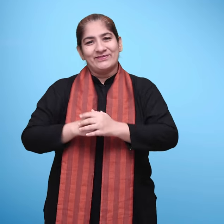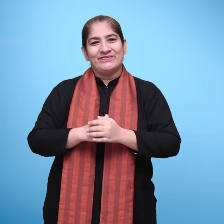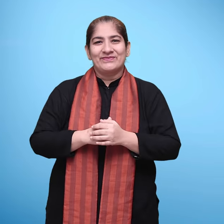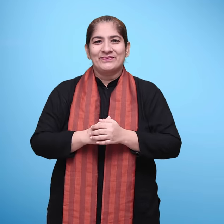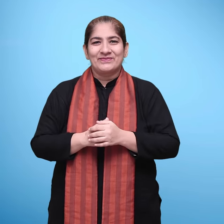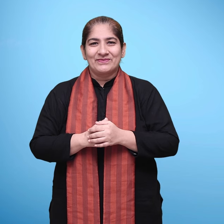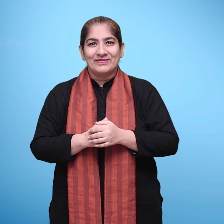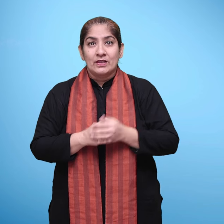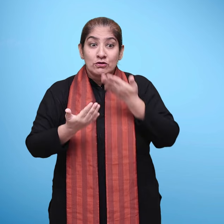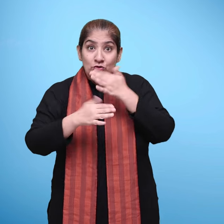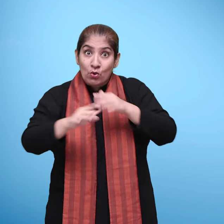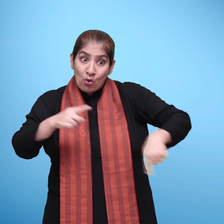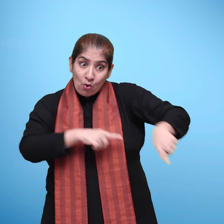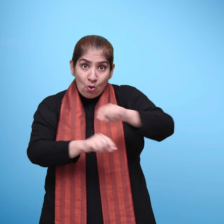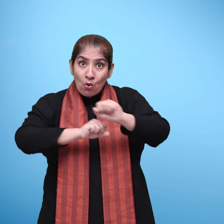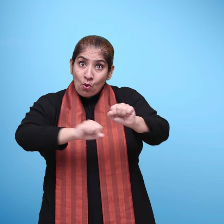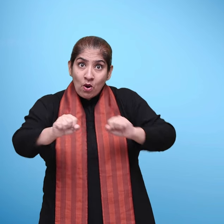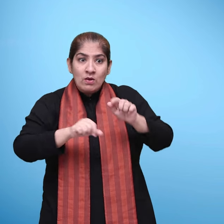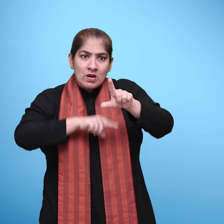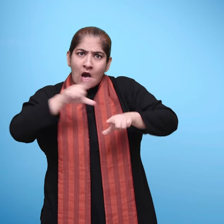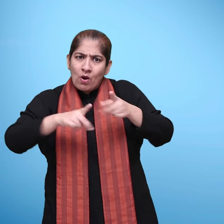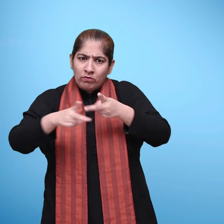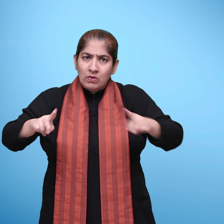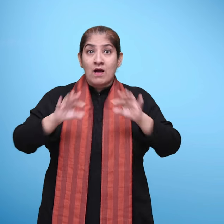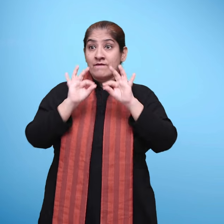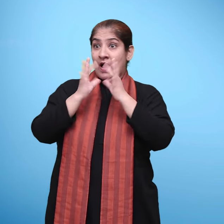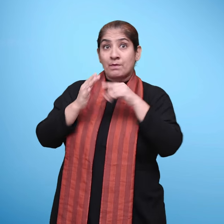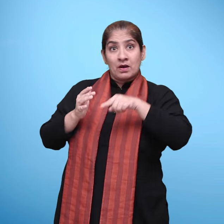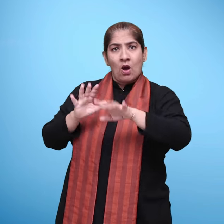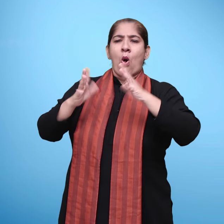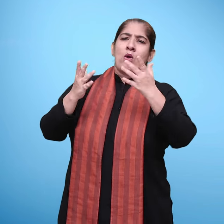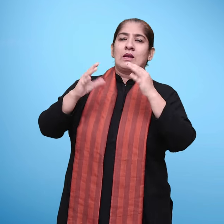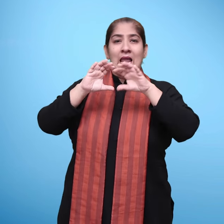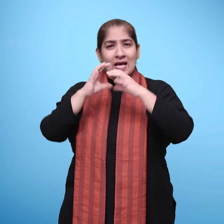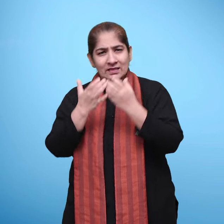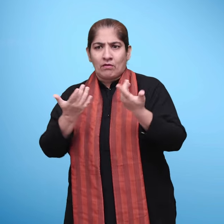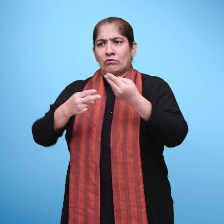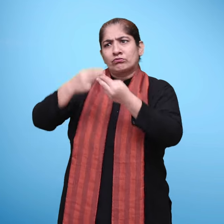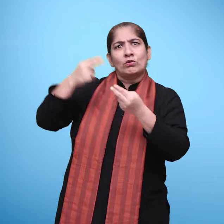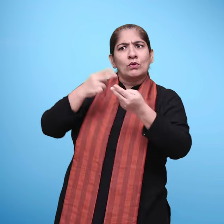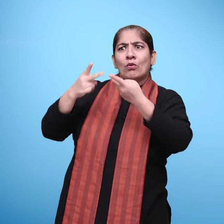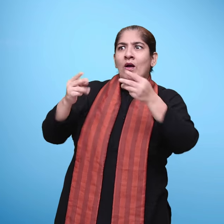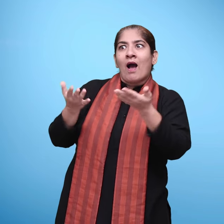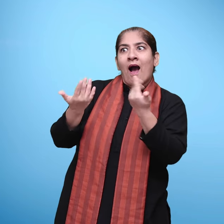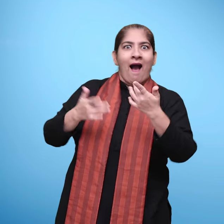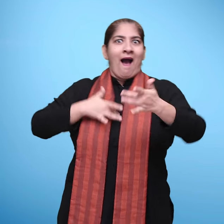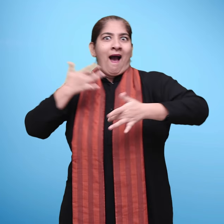कहानी में कुछ अन्य जानवरों को जोड़ कर कहानी को आगे बढ़ाने के लिए प्रोचसाहित किया जा सकता है बच्चे कहानी को